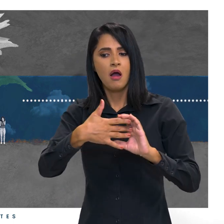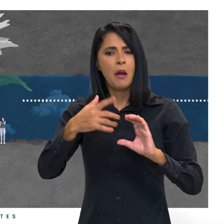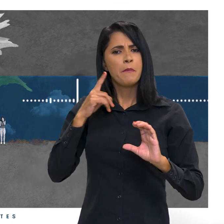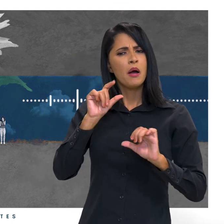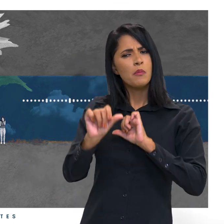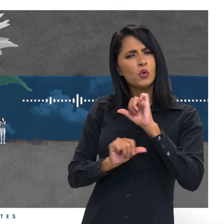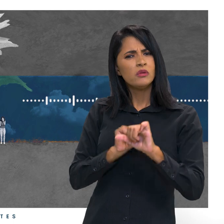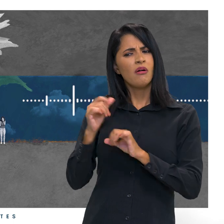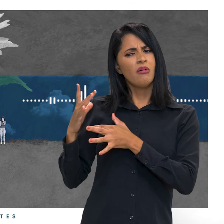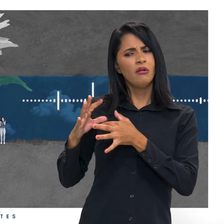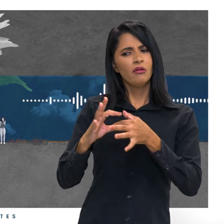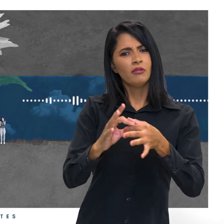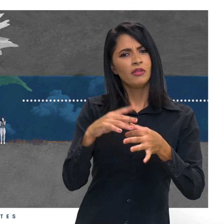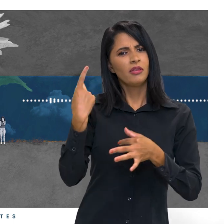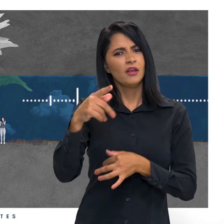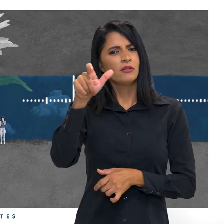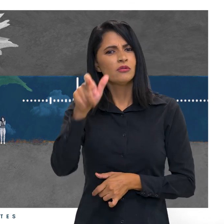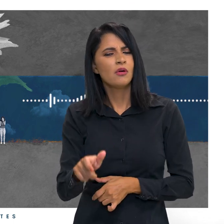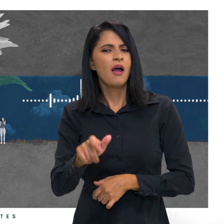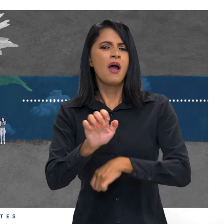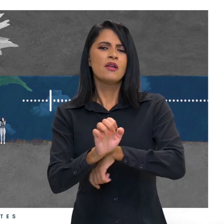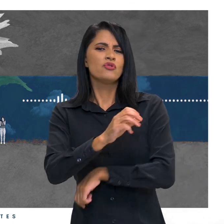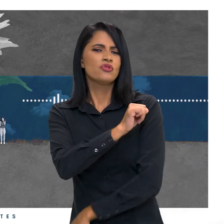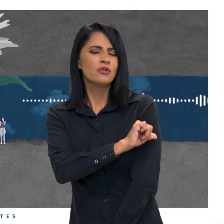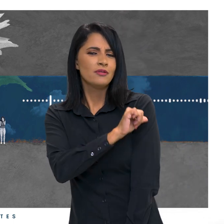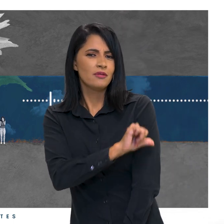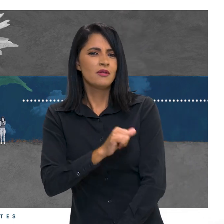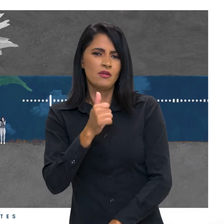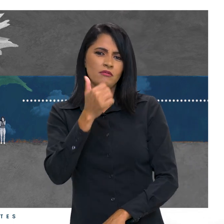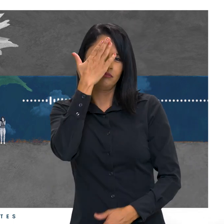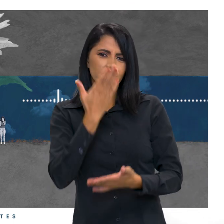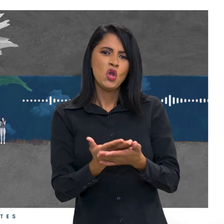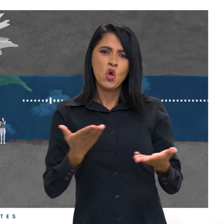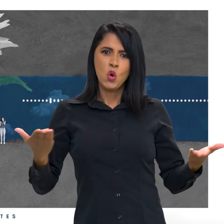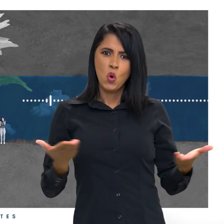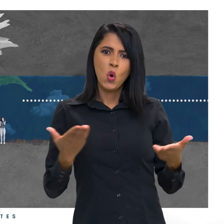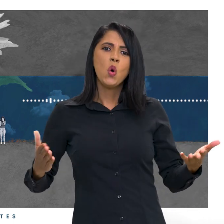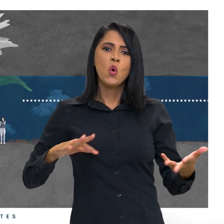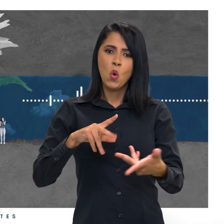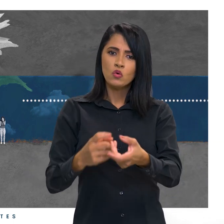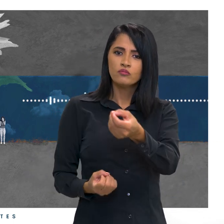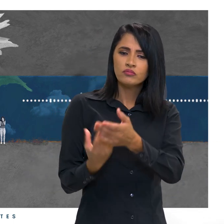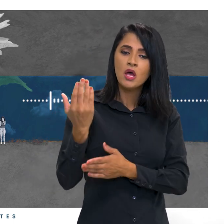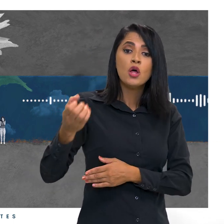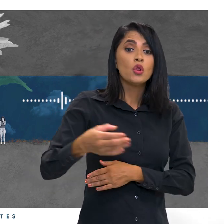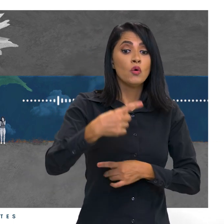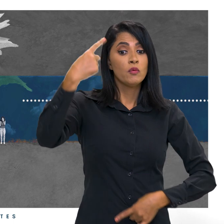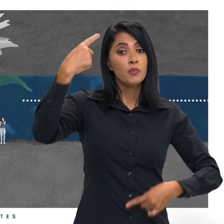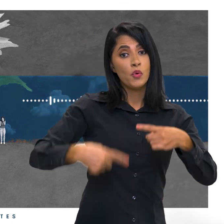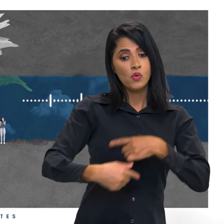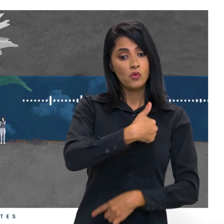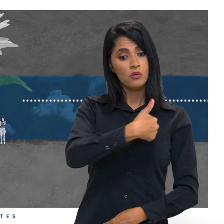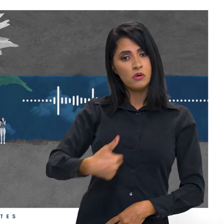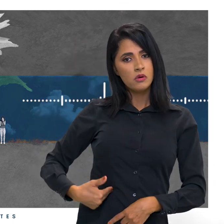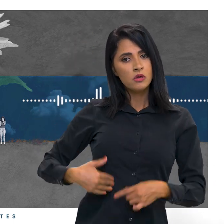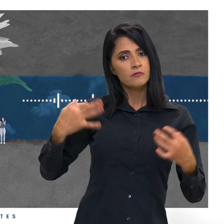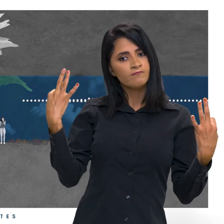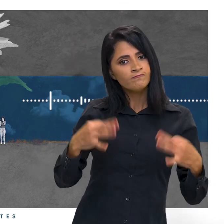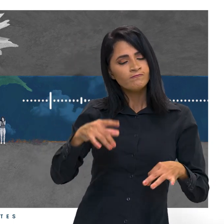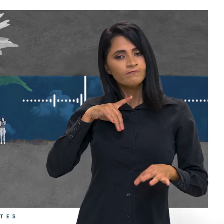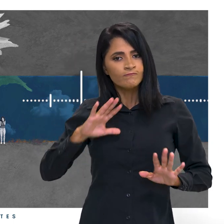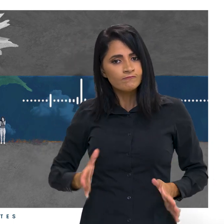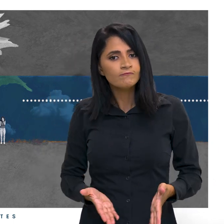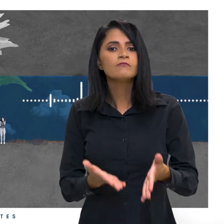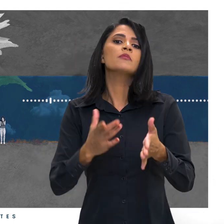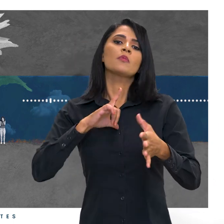cenário do Rio de Janeiro. Acho que hoje é primordial a gente construir novas políticas públicas, torná-la efetiva, ter a